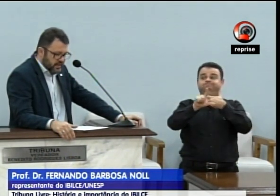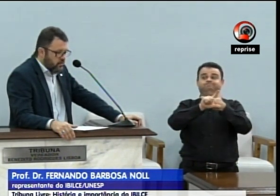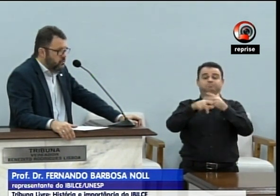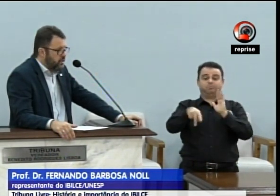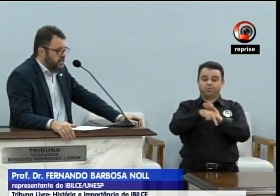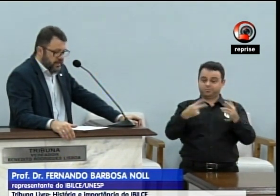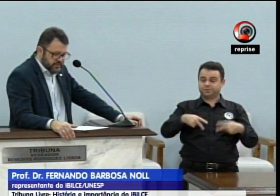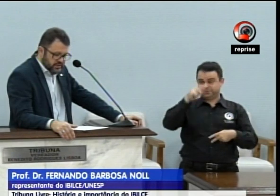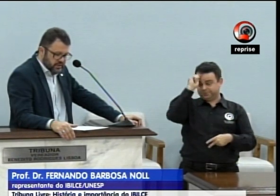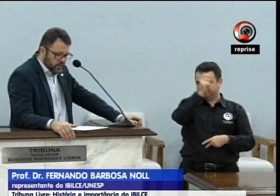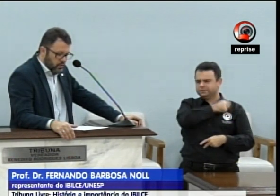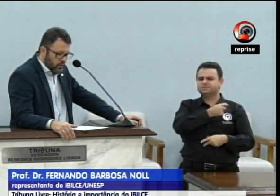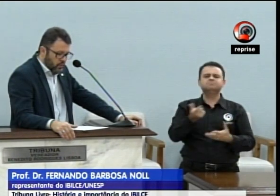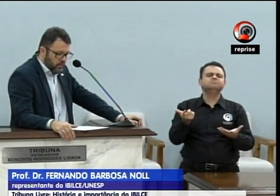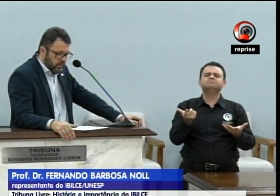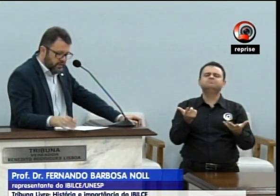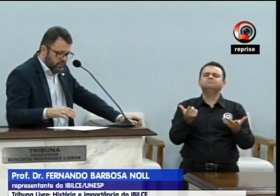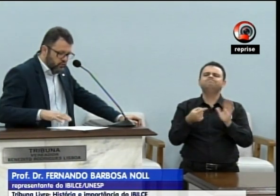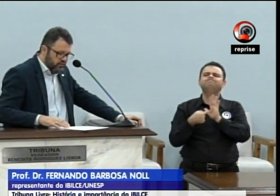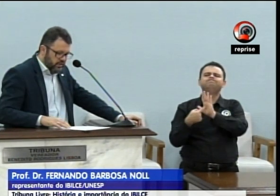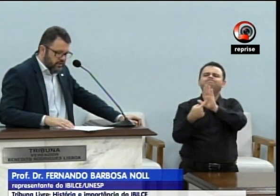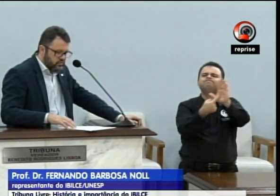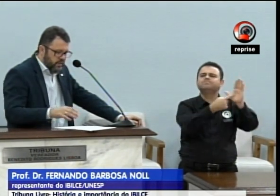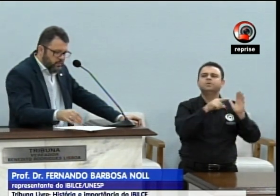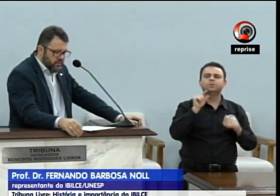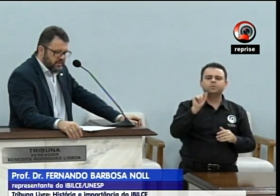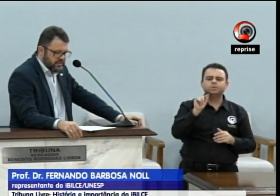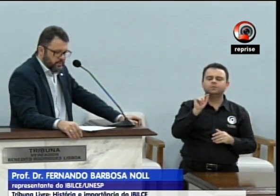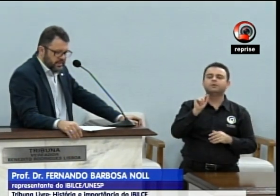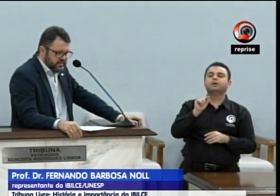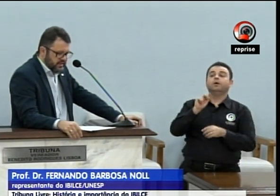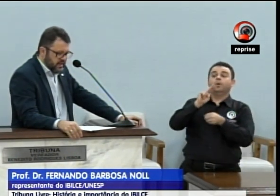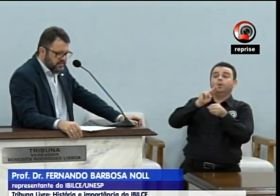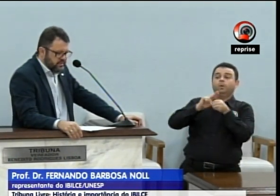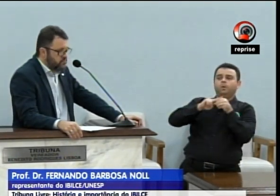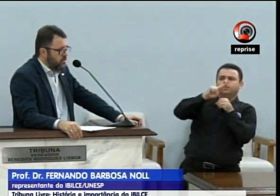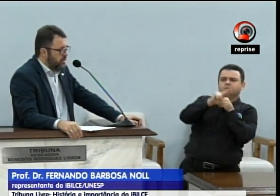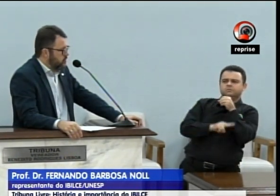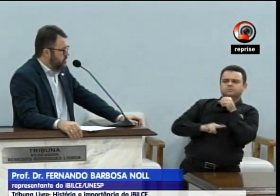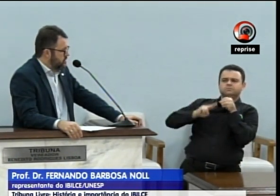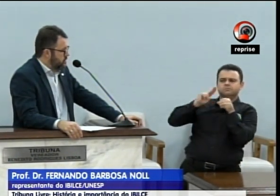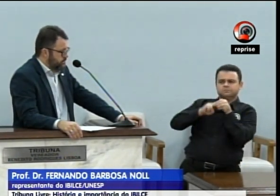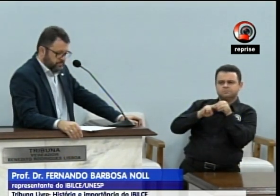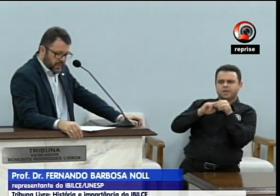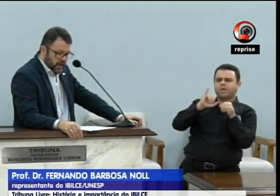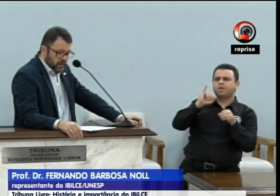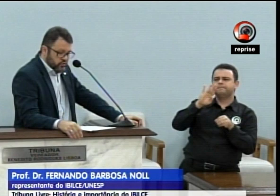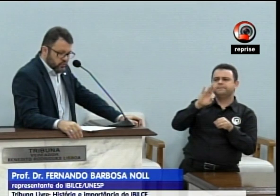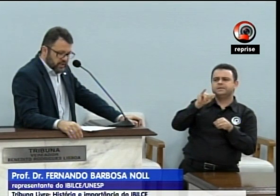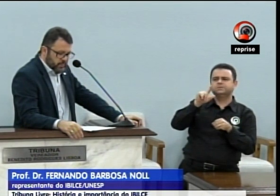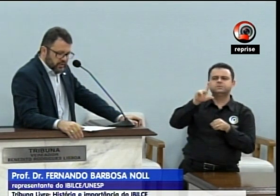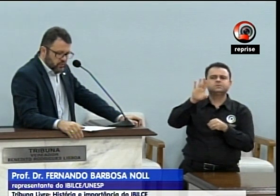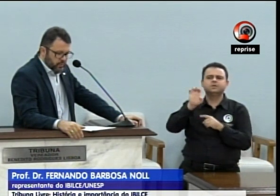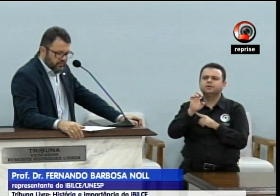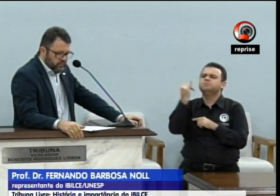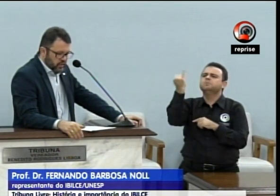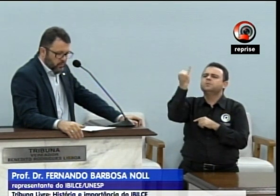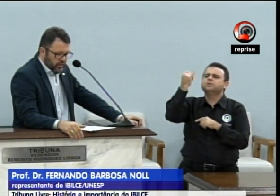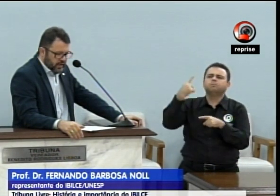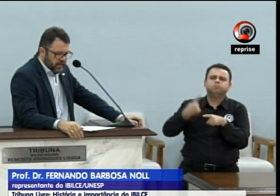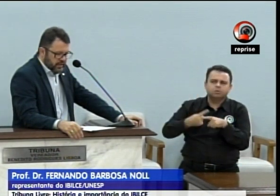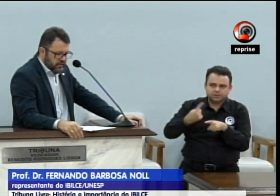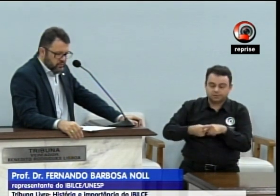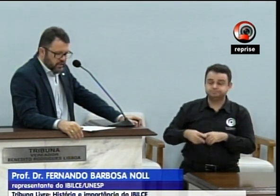apresentar à comunidade o Ibilce e sua importância para a cidade e seus moradores. Juntamente com a